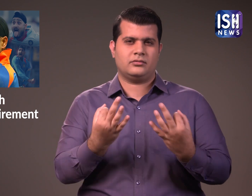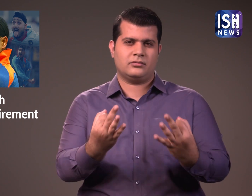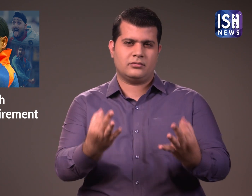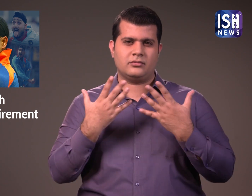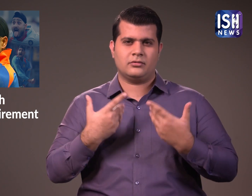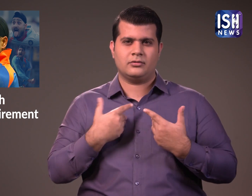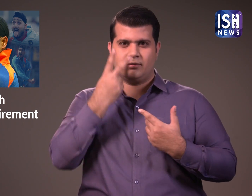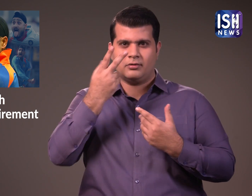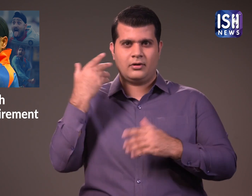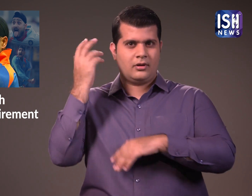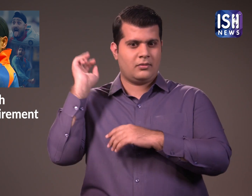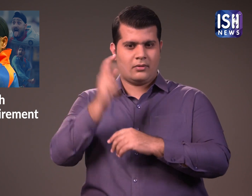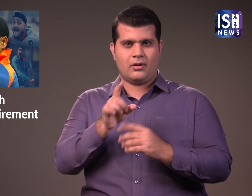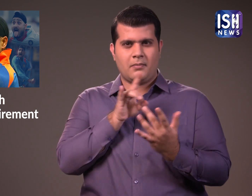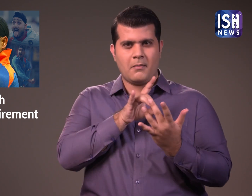मुझे इतने विकेट लेते हुए देखा है